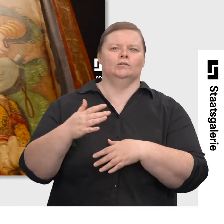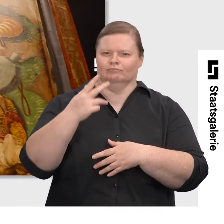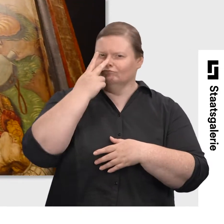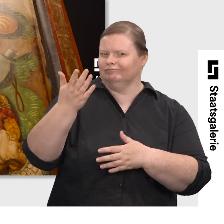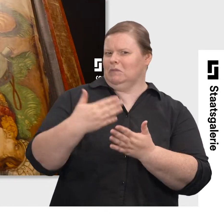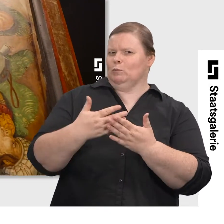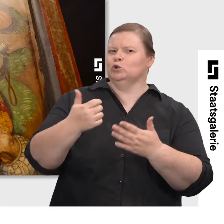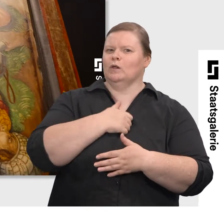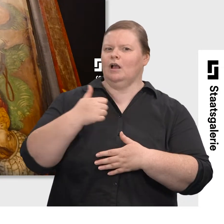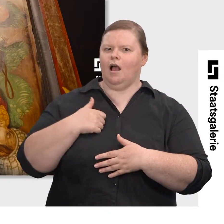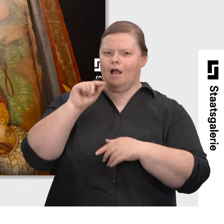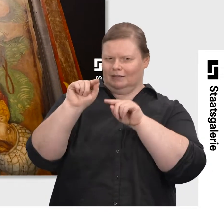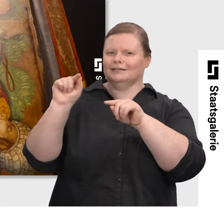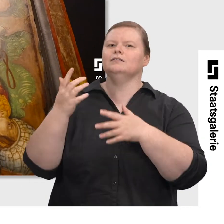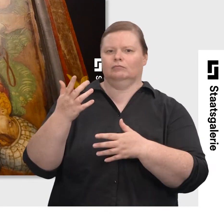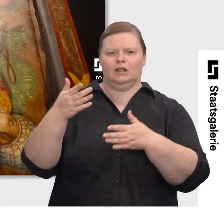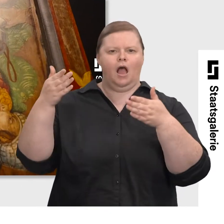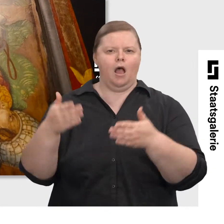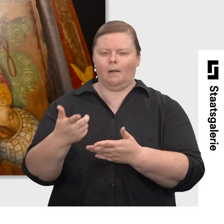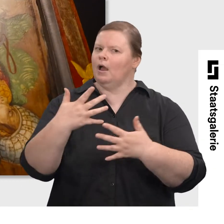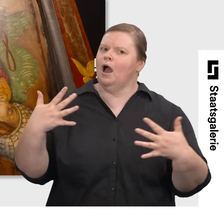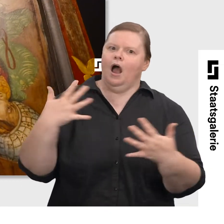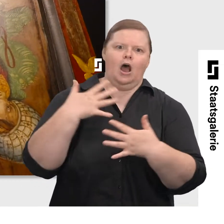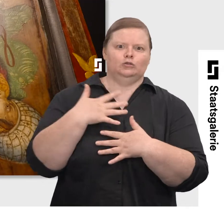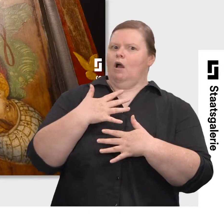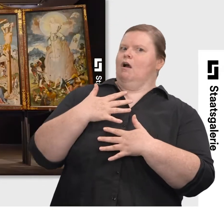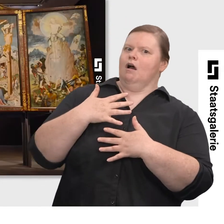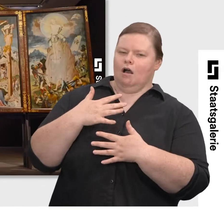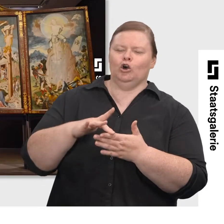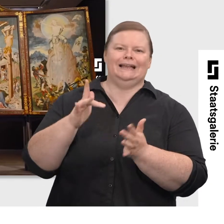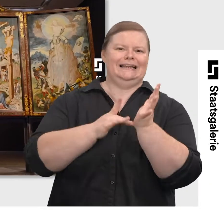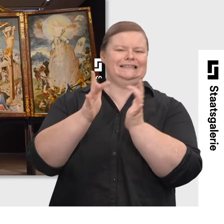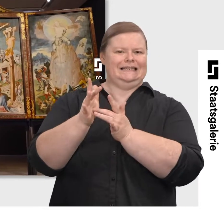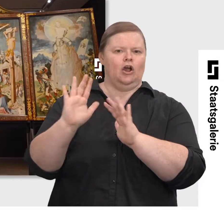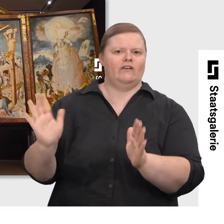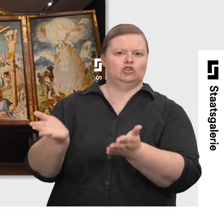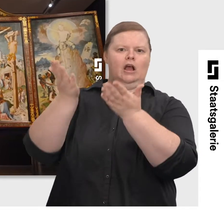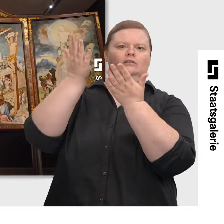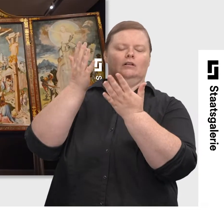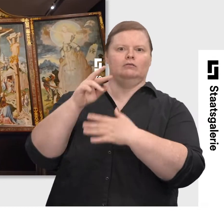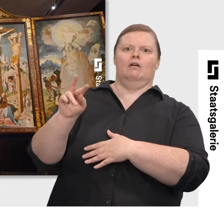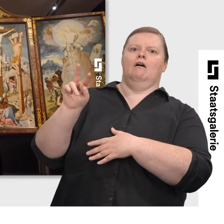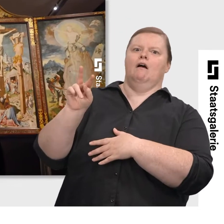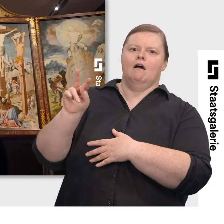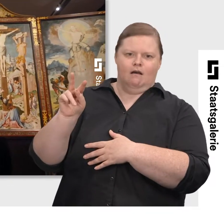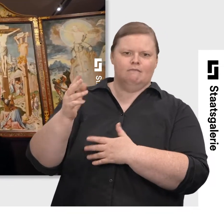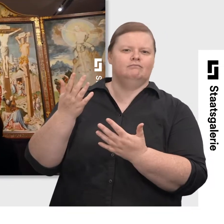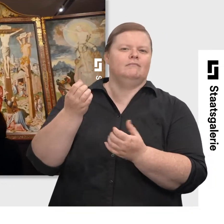diesen Schrecken an, den die Soldaten am Grabe haben, geblendet von dieser auffahrenden Gestalt Christi. Und auch hier, wie